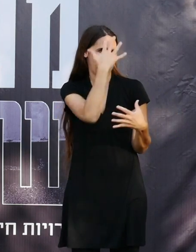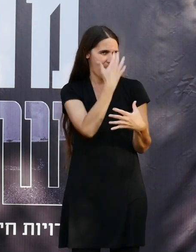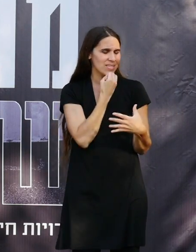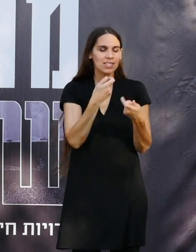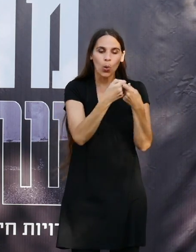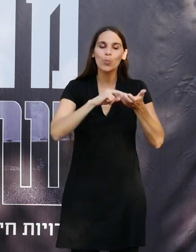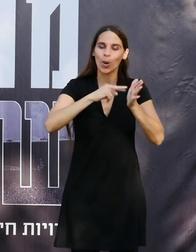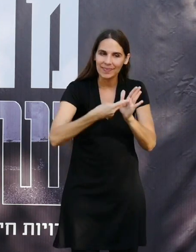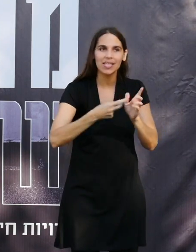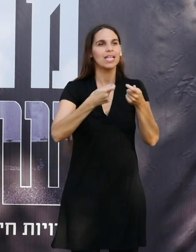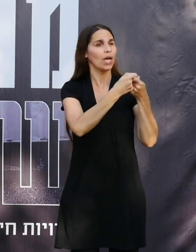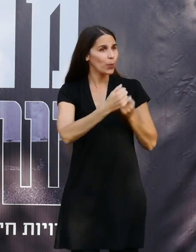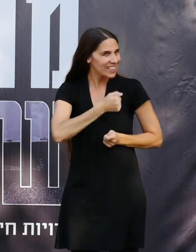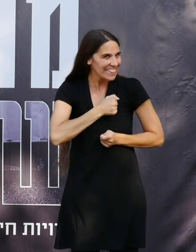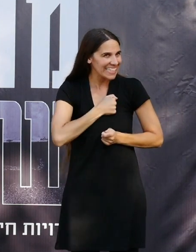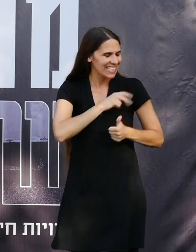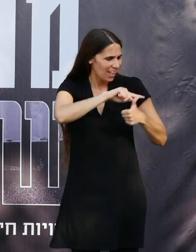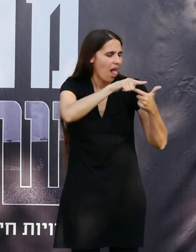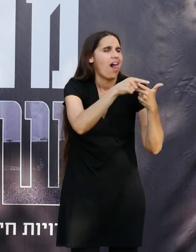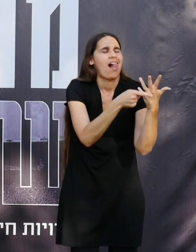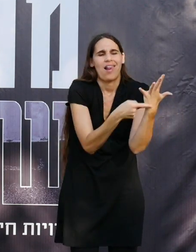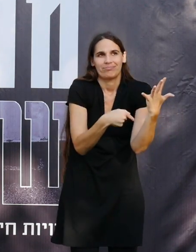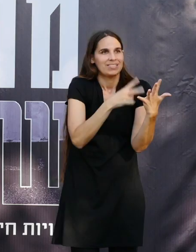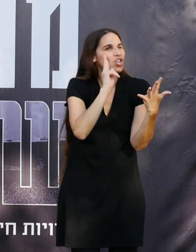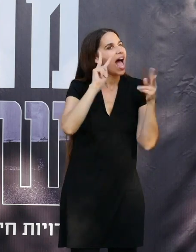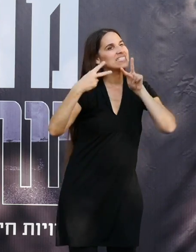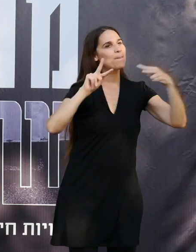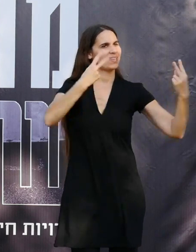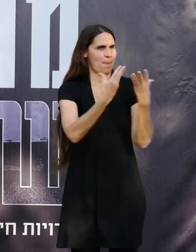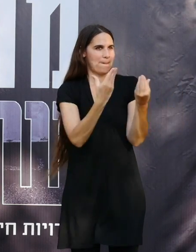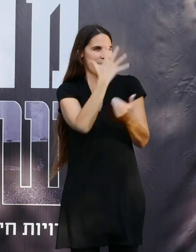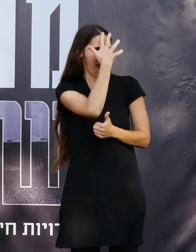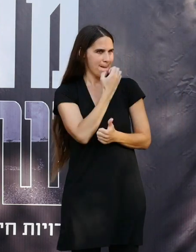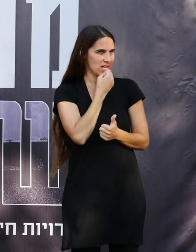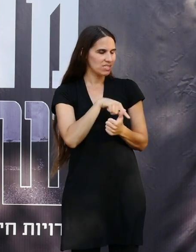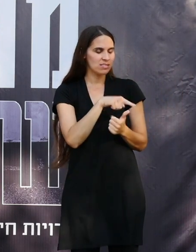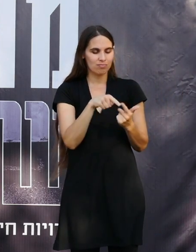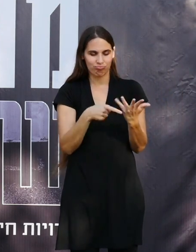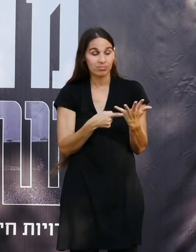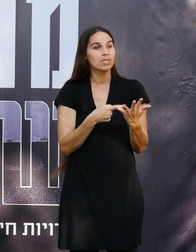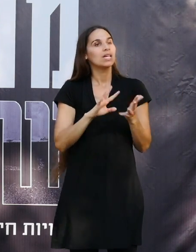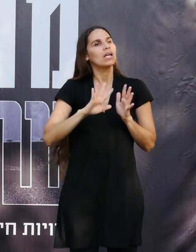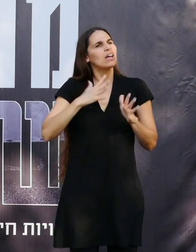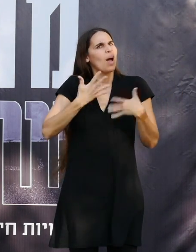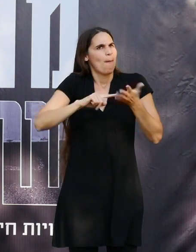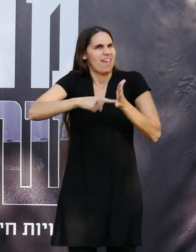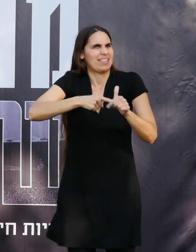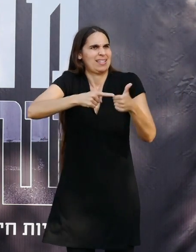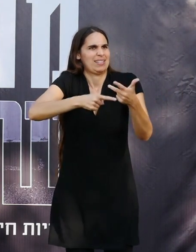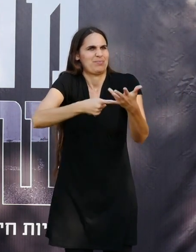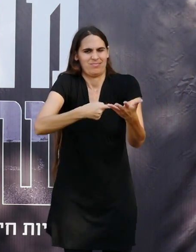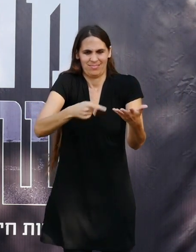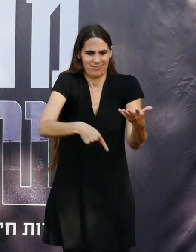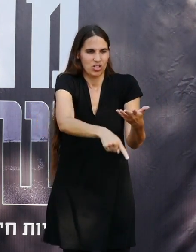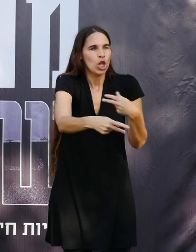פוליטי, דתי יש לזה כל כך הרבה אספקטים כמה מהיעדים במהלך השבוע הזה של שוווחים